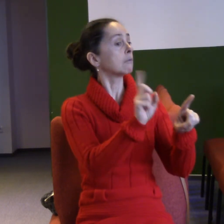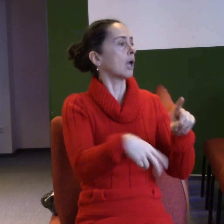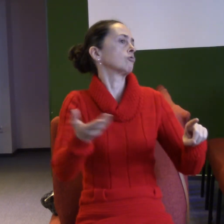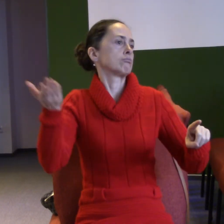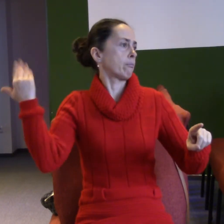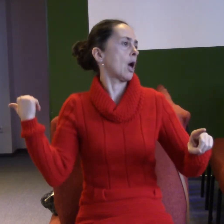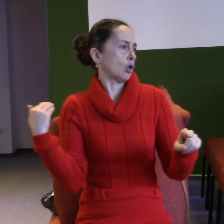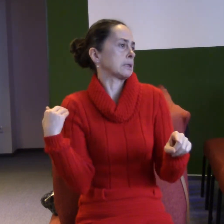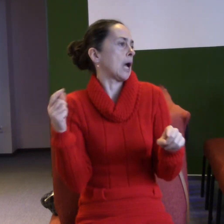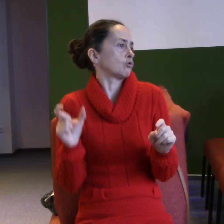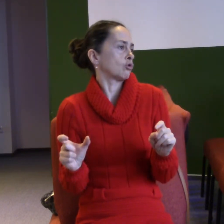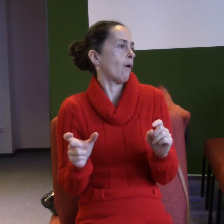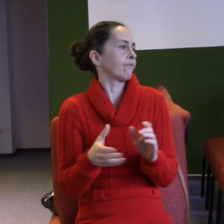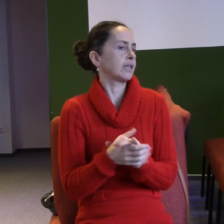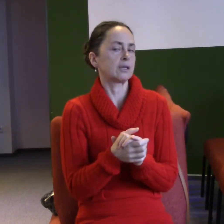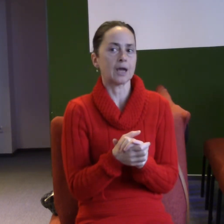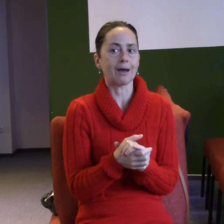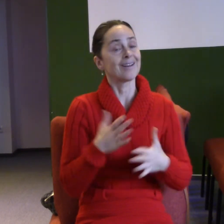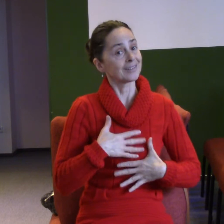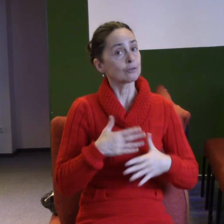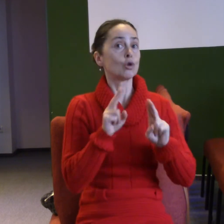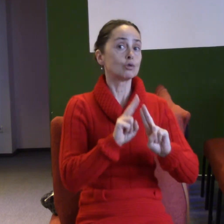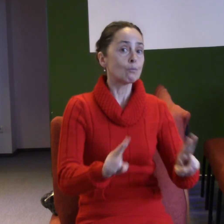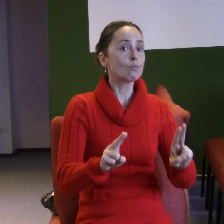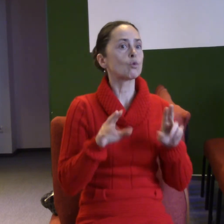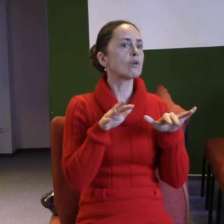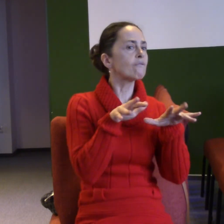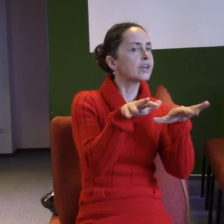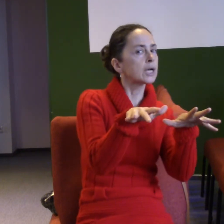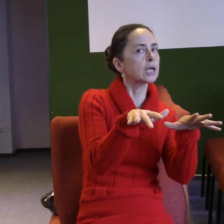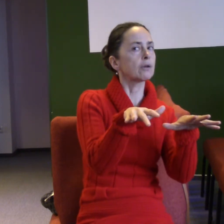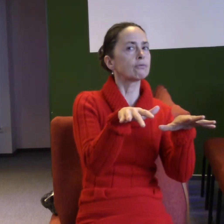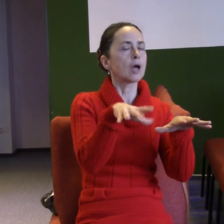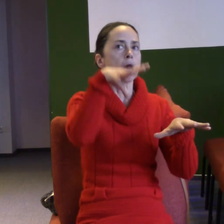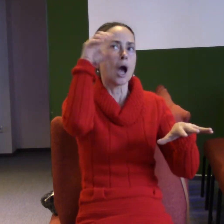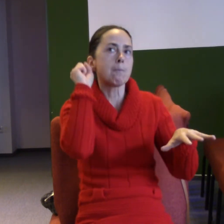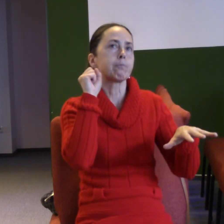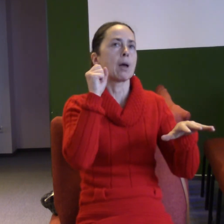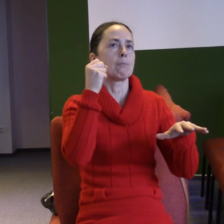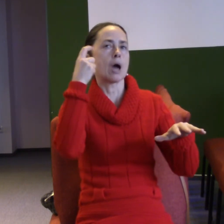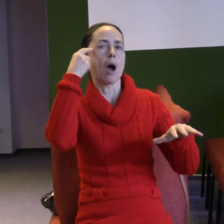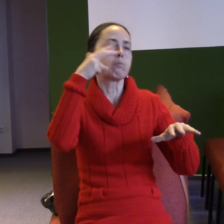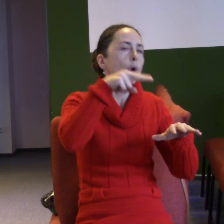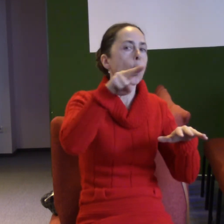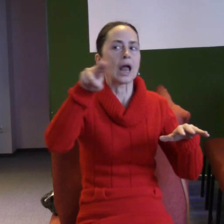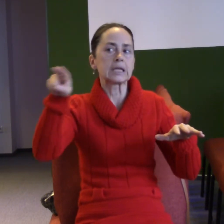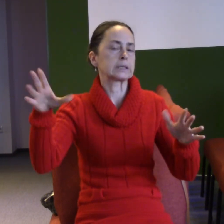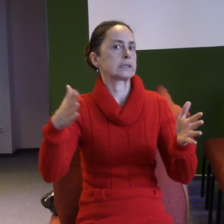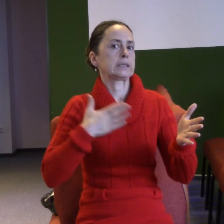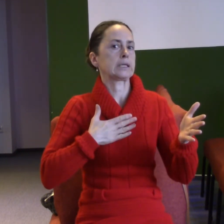Způsob radosti, který může ovlivnit to, jak chápeme, jak se díváme na věci, může být v tom, že se nějaká věc děje úplně